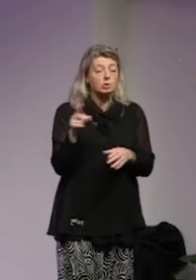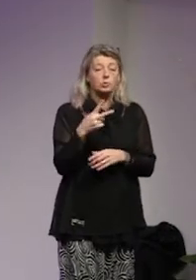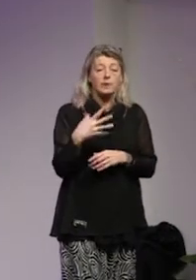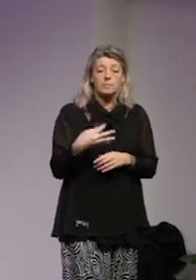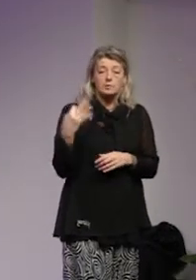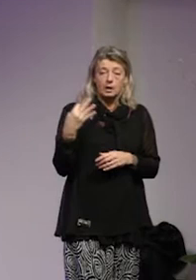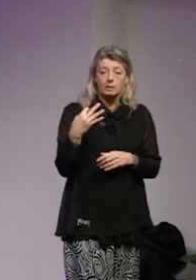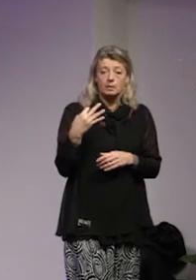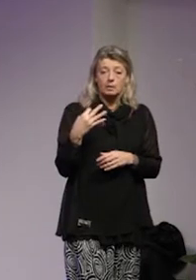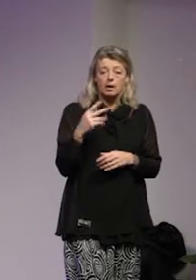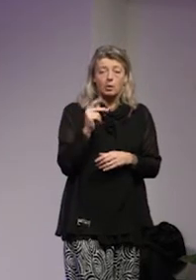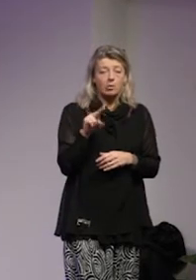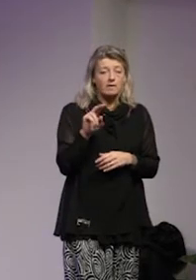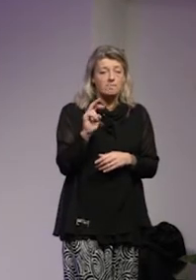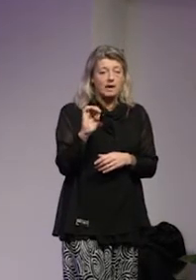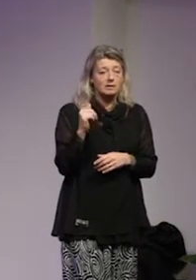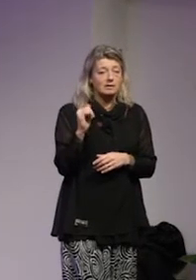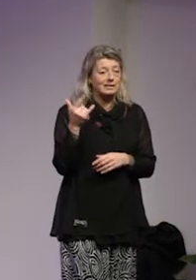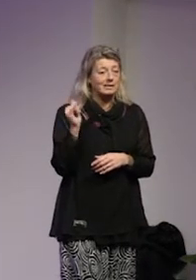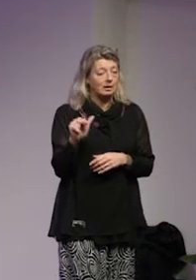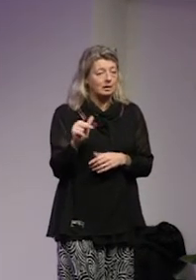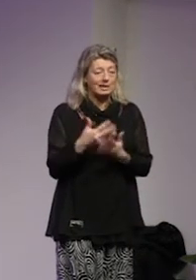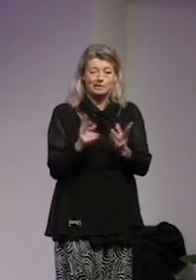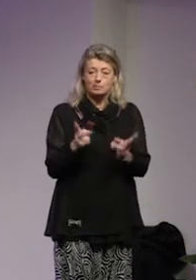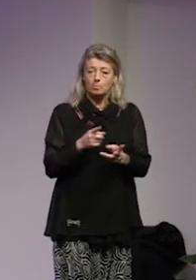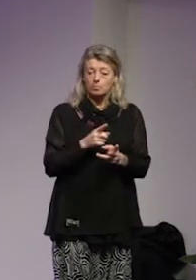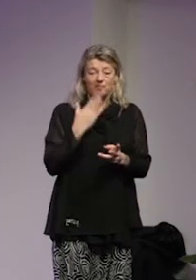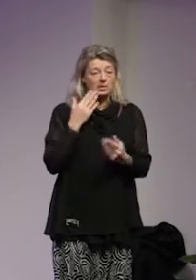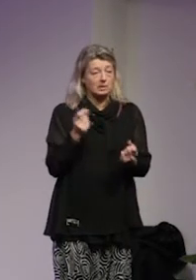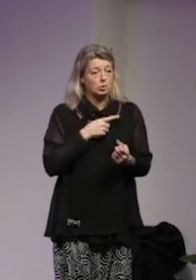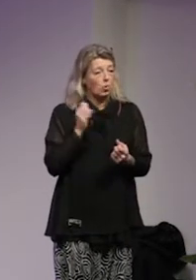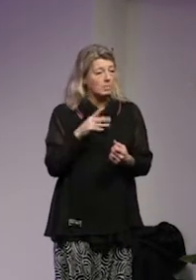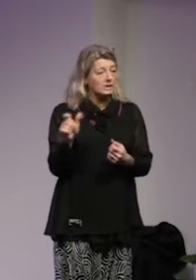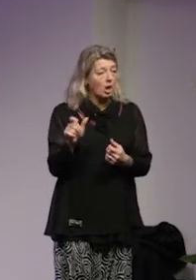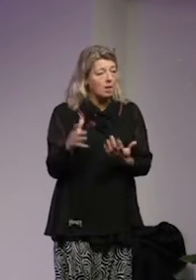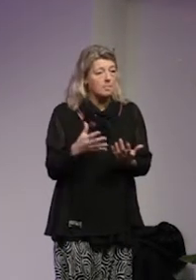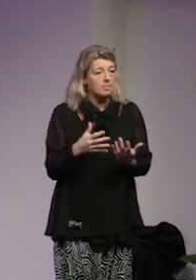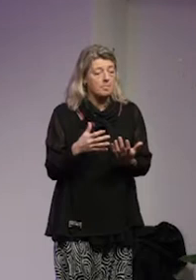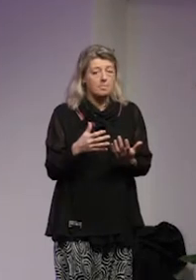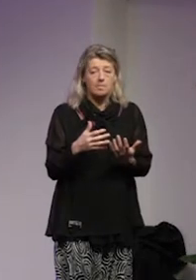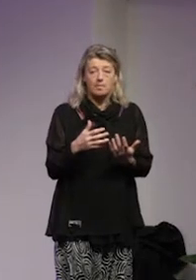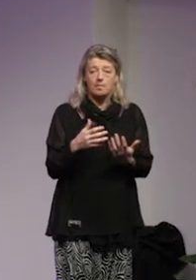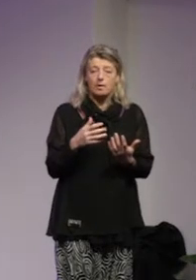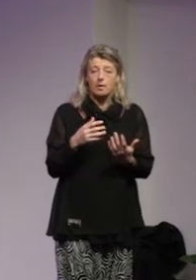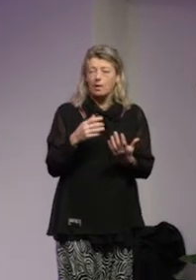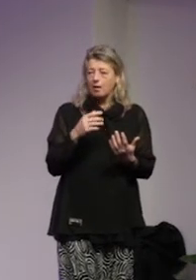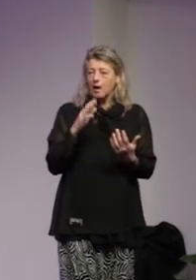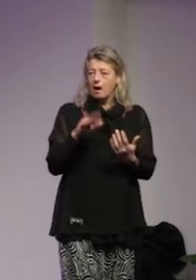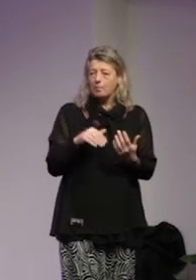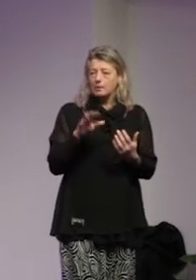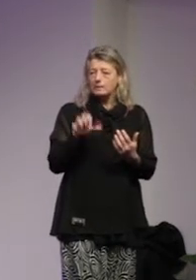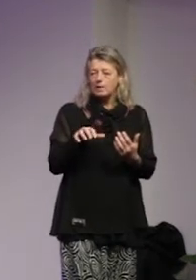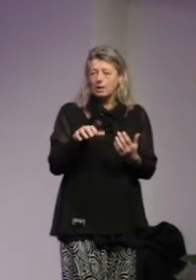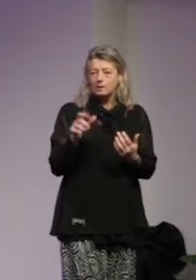% är konvertiter vet inte heller särskilt mycket om islam när läktadokument från islamiska